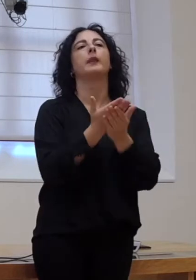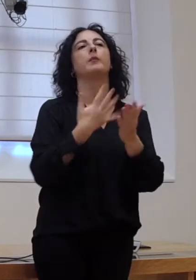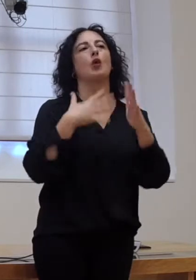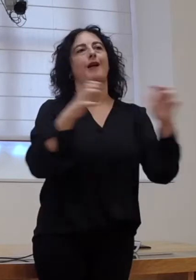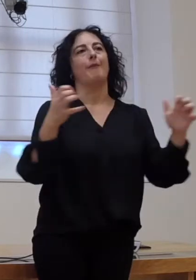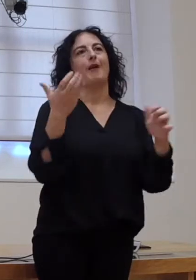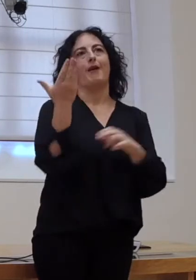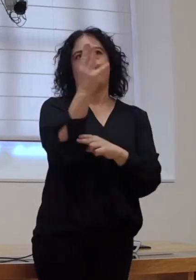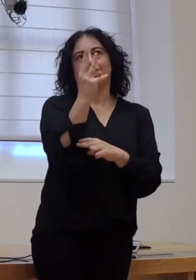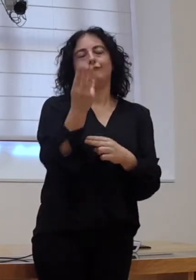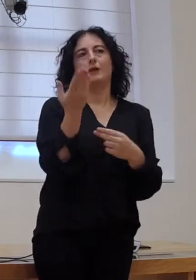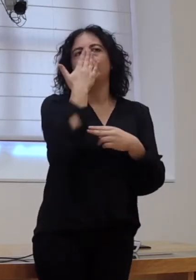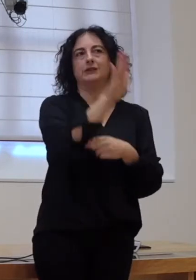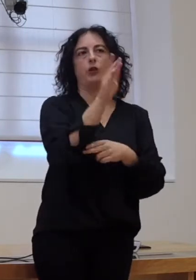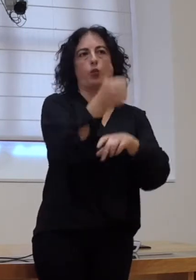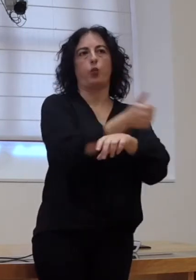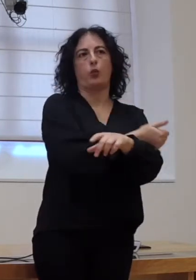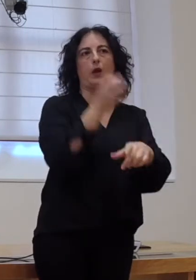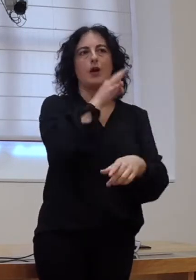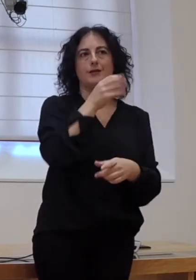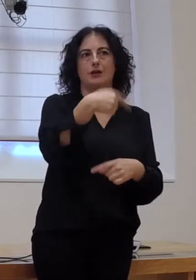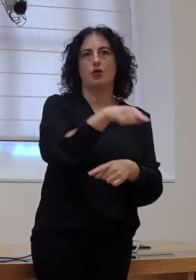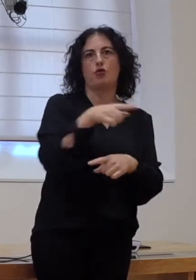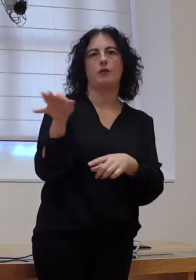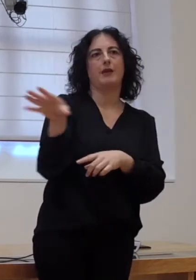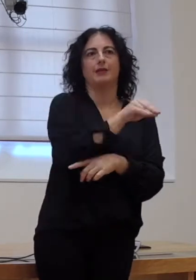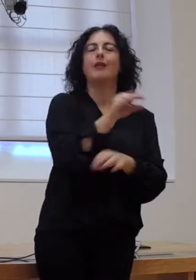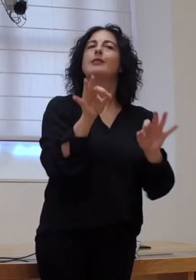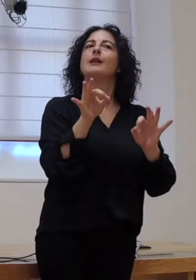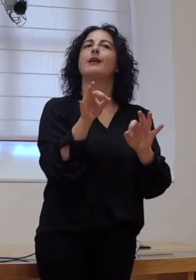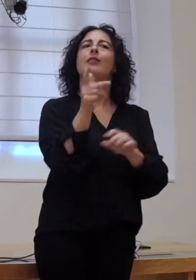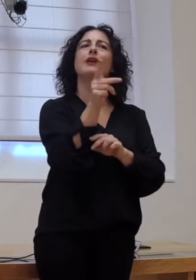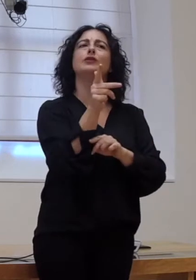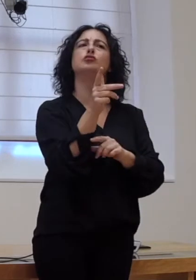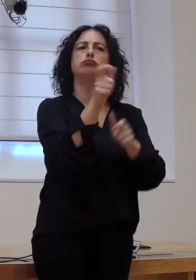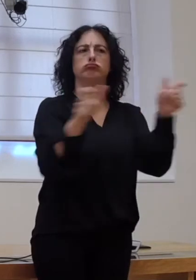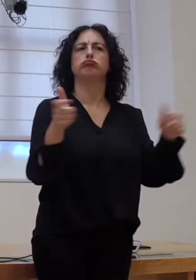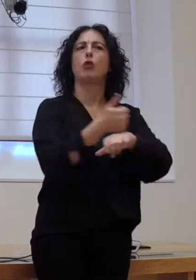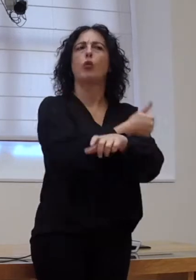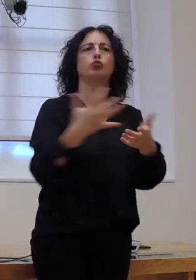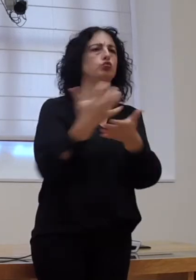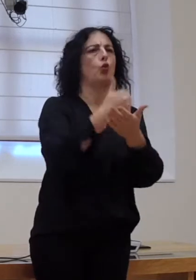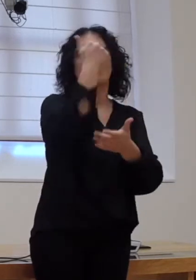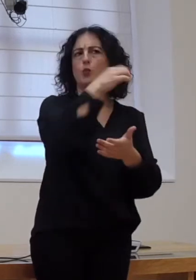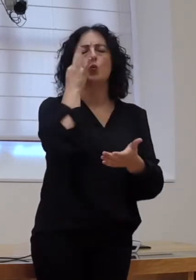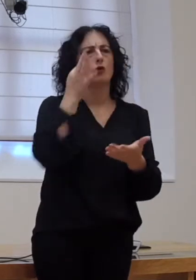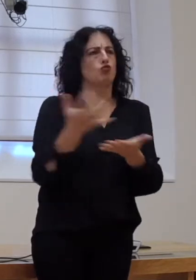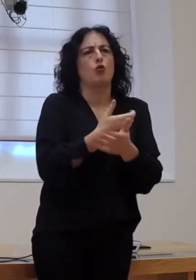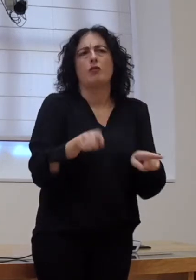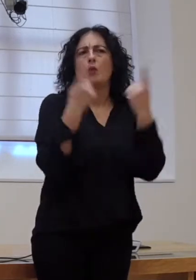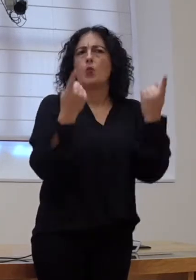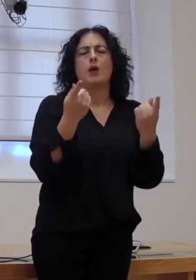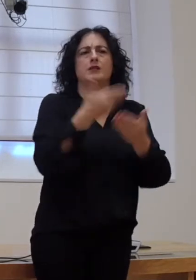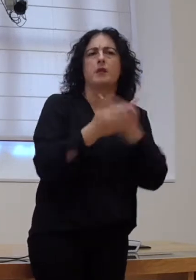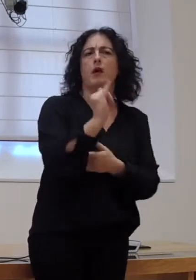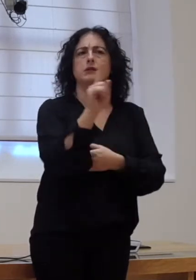Representación da Cidadanía Galega entenda, pois, como dereitos de cidadanía, que todas as persoas, señan como señan, teñan,